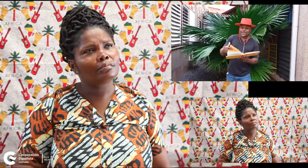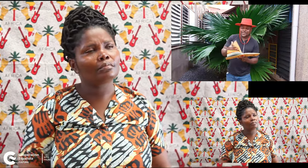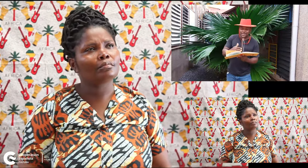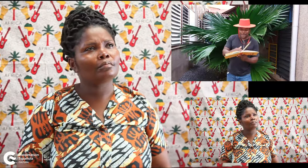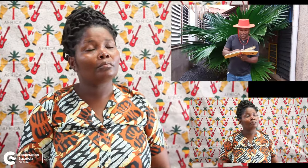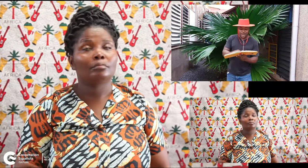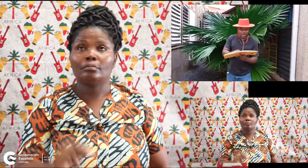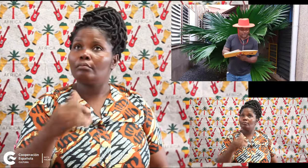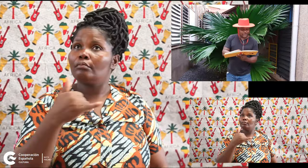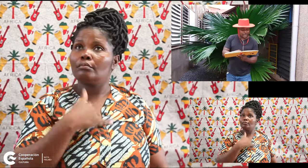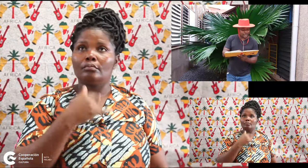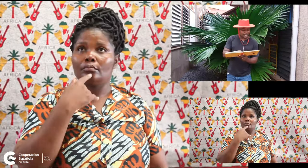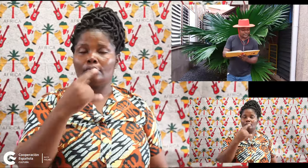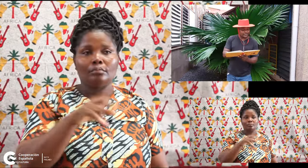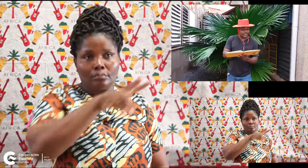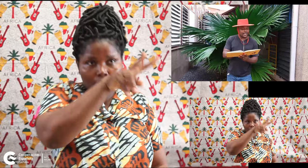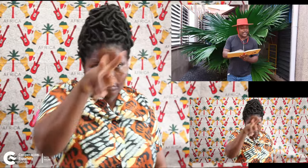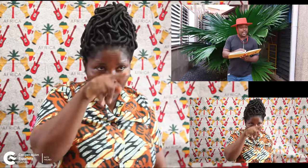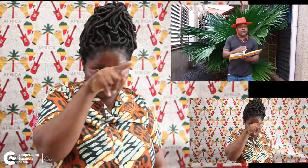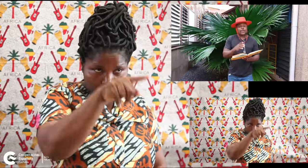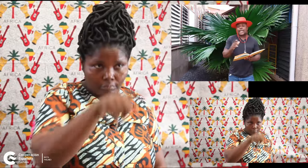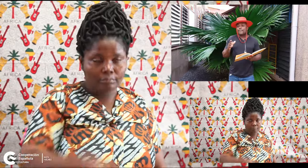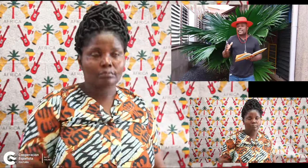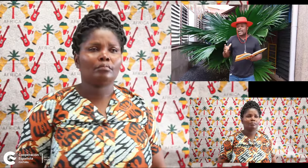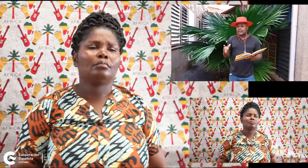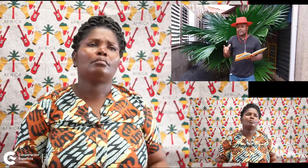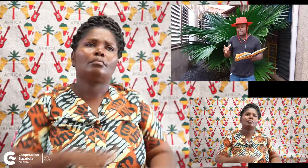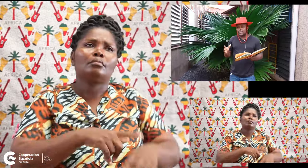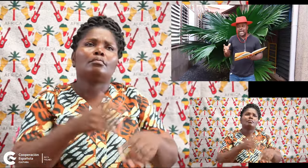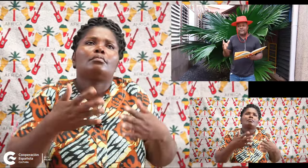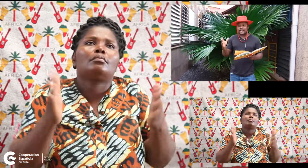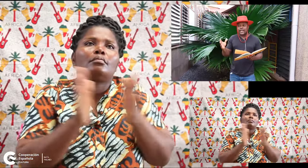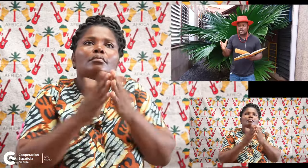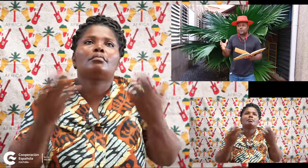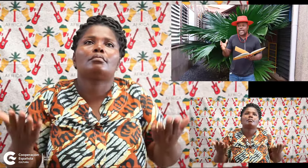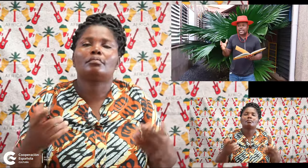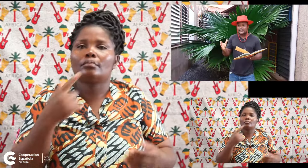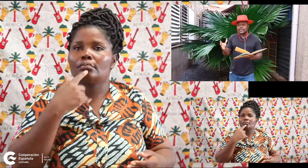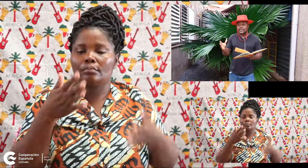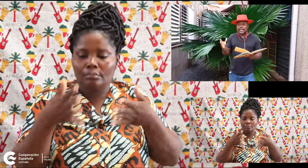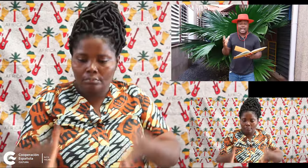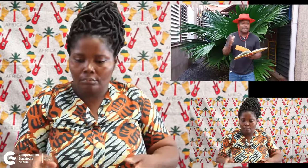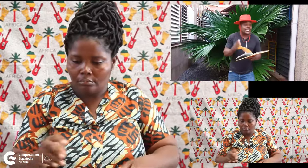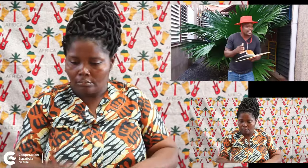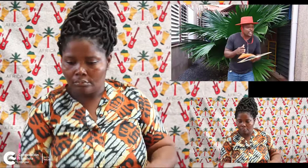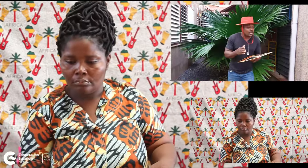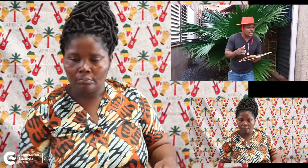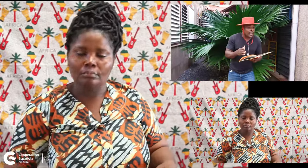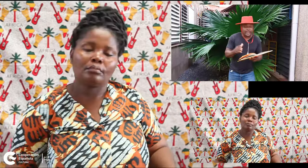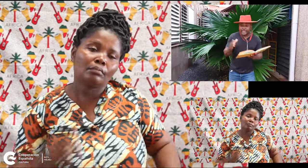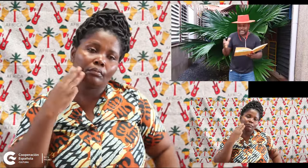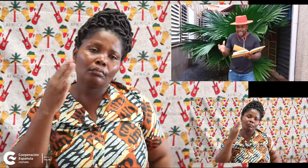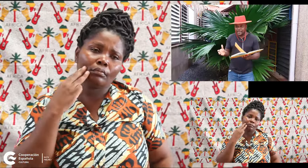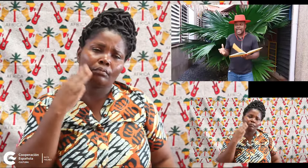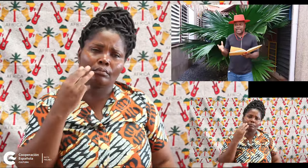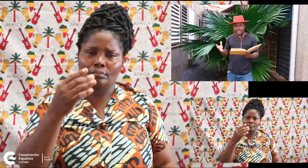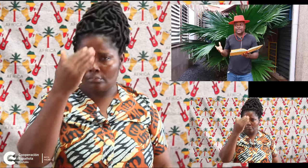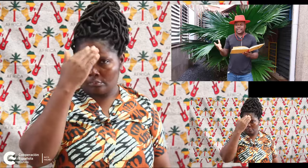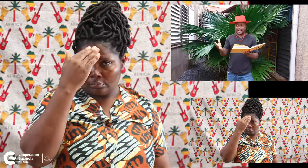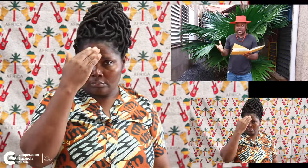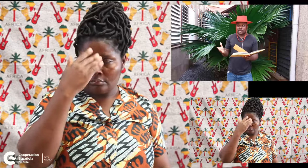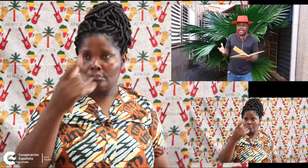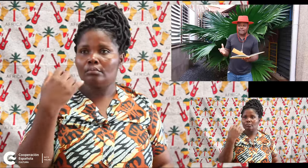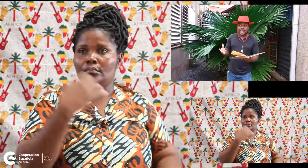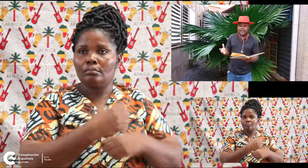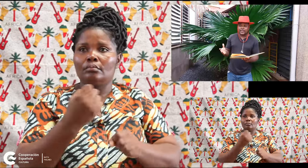No lo digo yo, mejor vosotros. ¿Pero qué pasa? Al faltar los pies, la madre Chiona, que sabía que